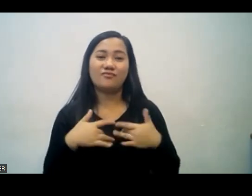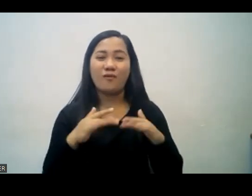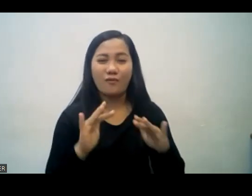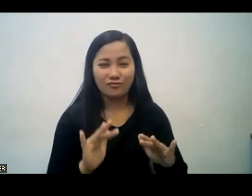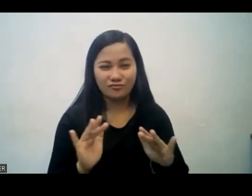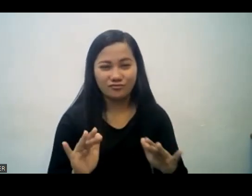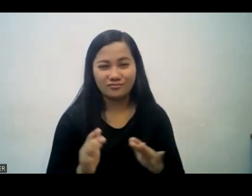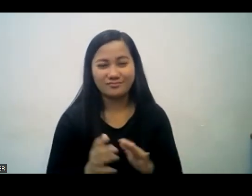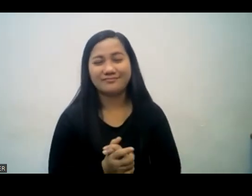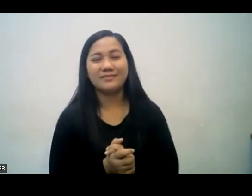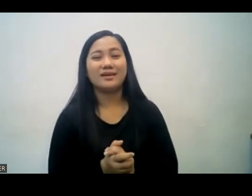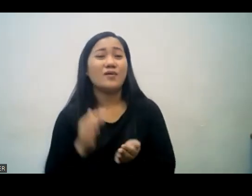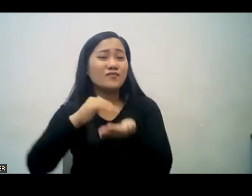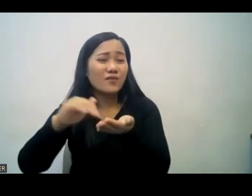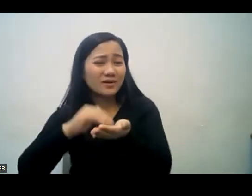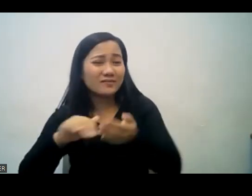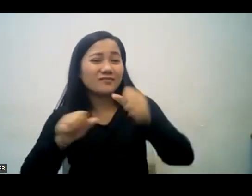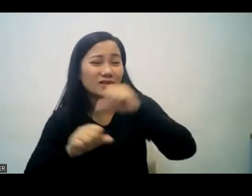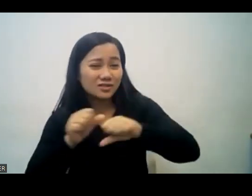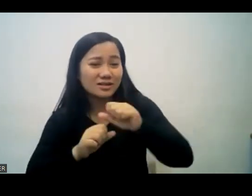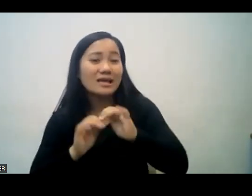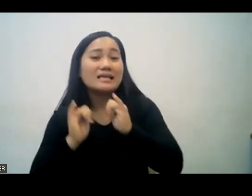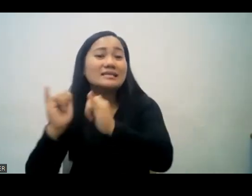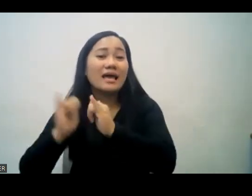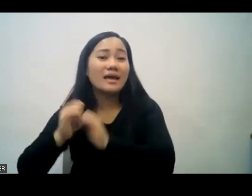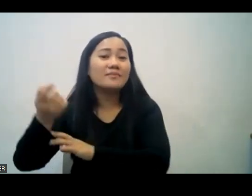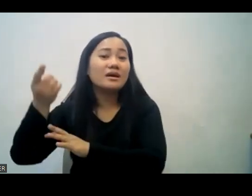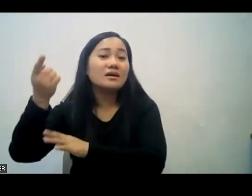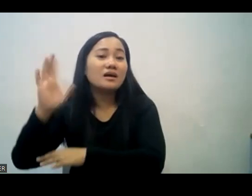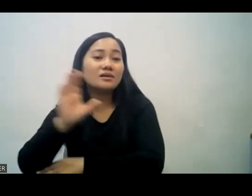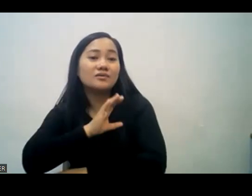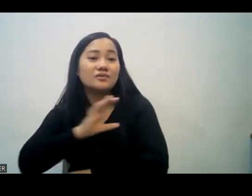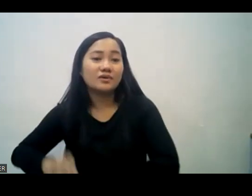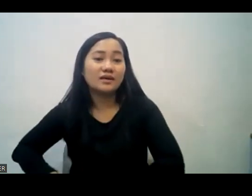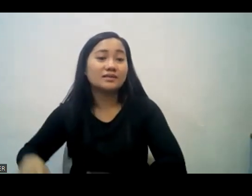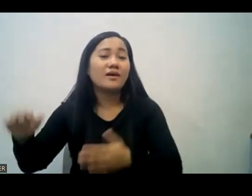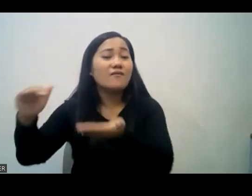nagpapatawal sa isa't isa gaya ng nagpapatawad sa inyo ng Diyos kay Kristo.